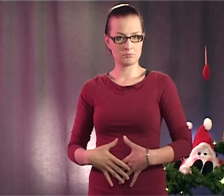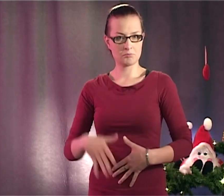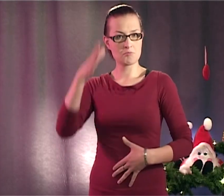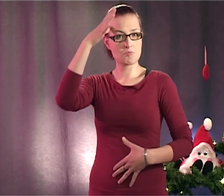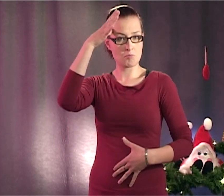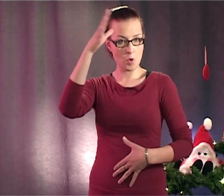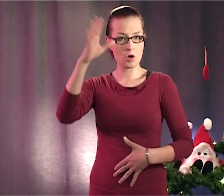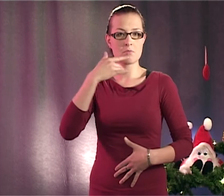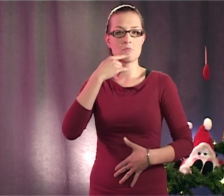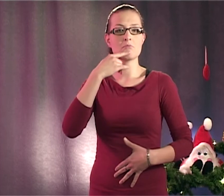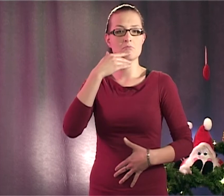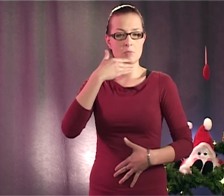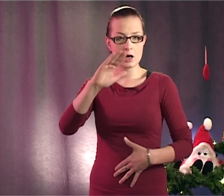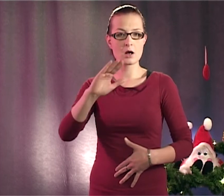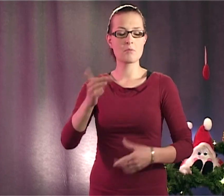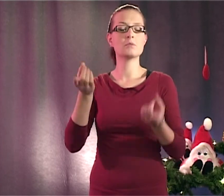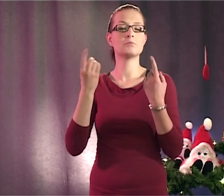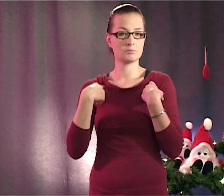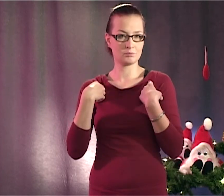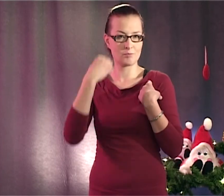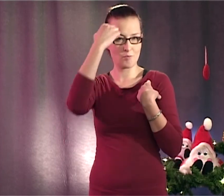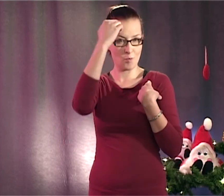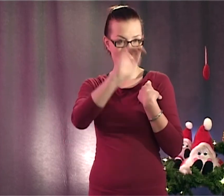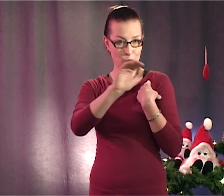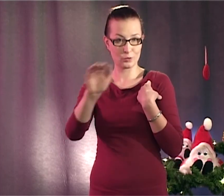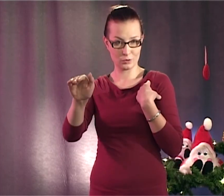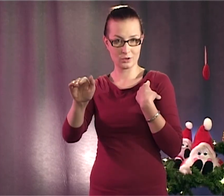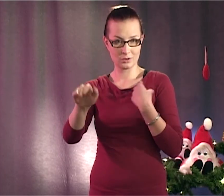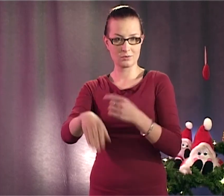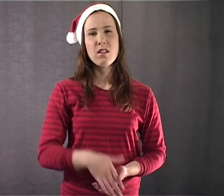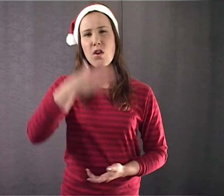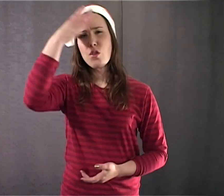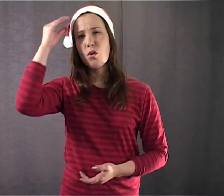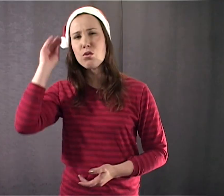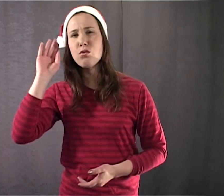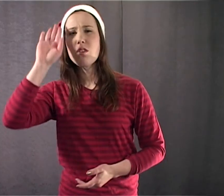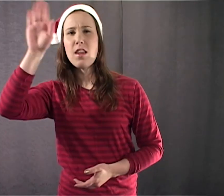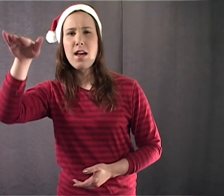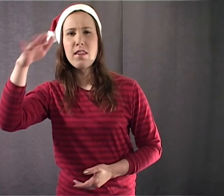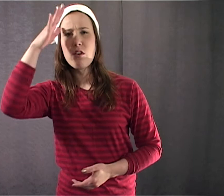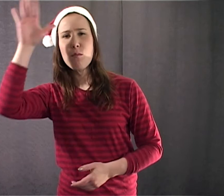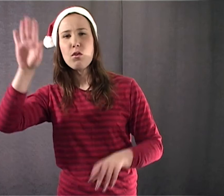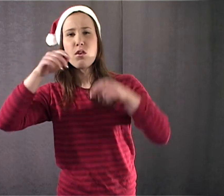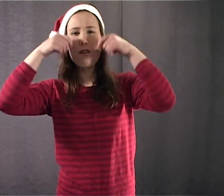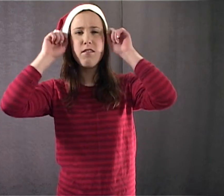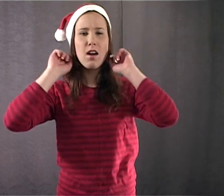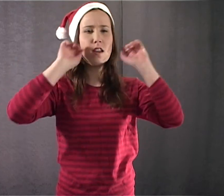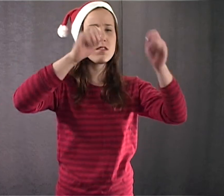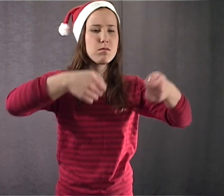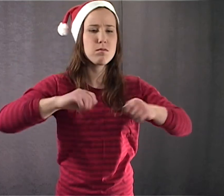porot tottelevat paremmin, joulupukki muistuttaa. Tontut lähtevät valjastamaan poroja. Kun